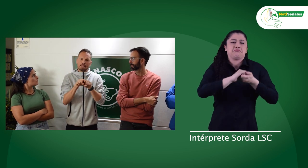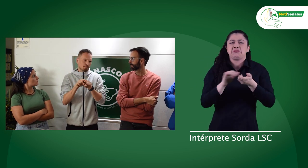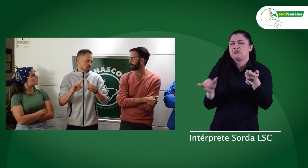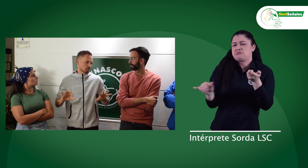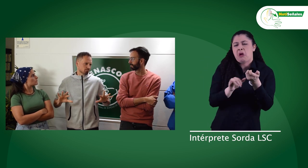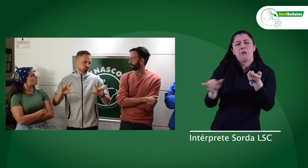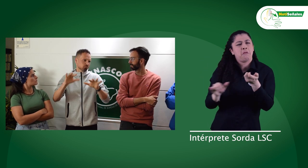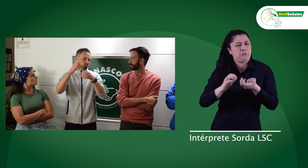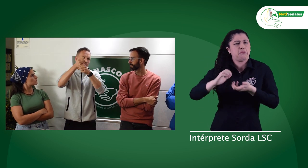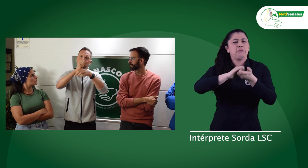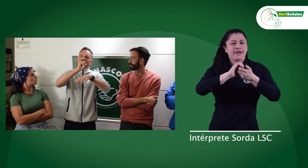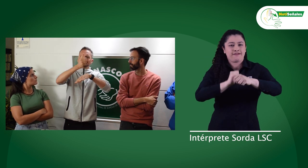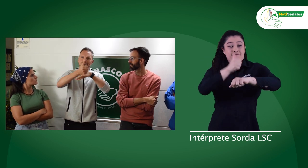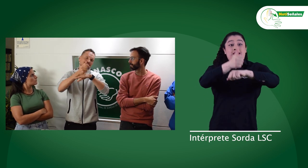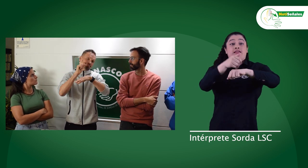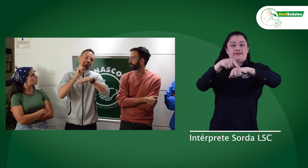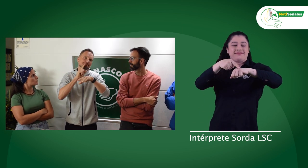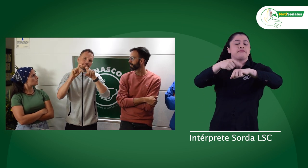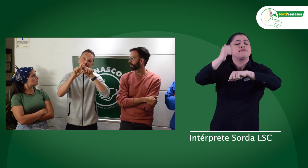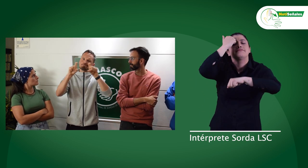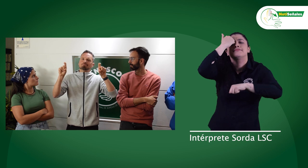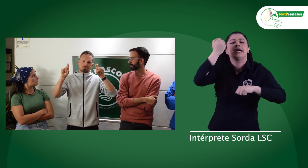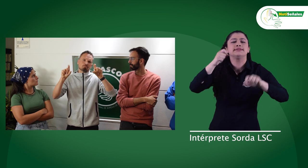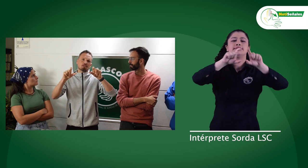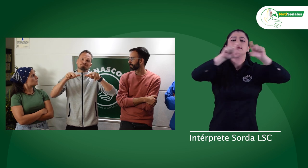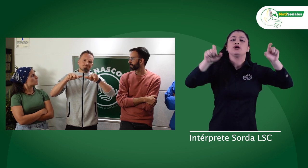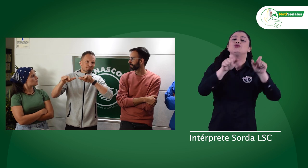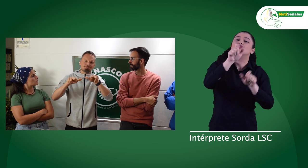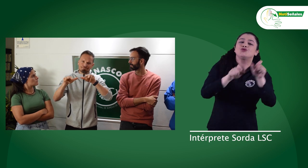que se vincula al igual que la federación española.